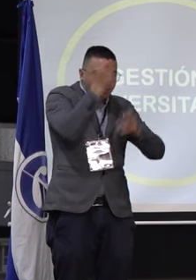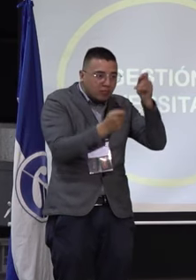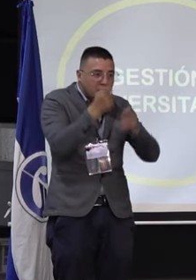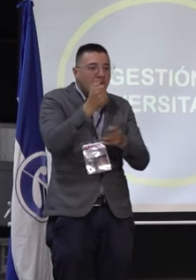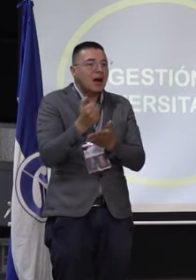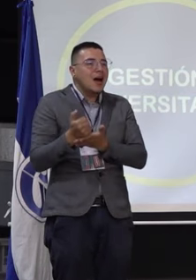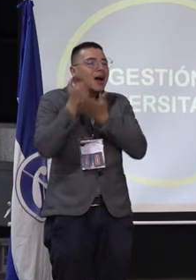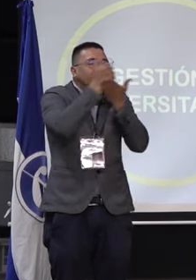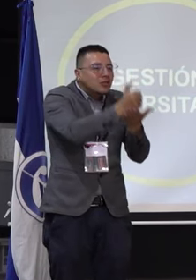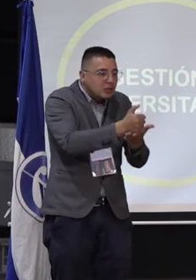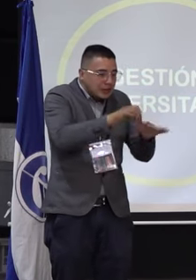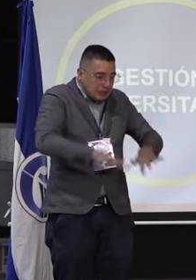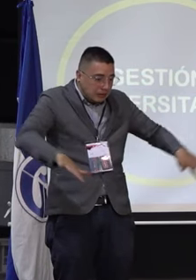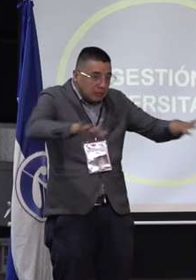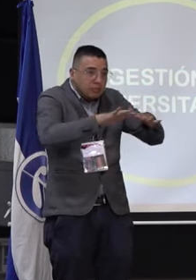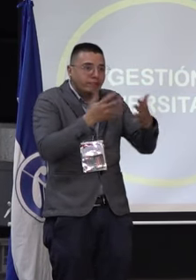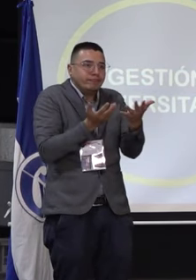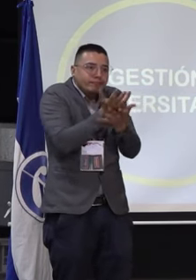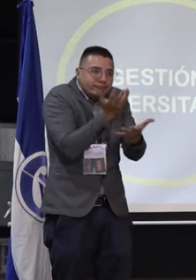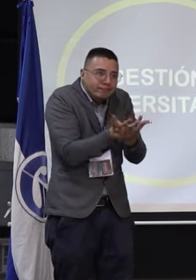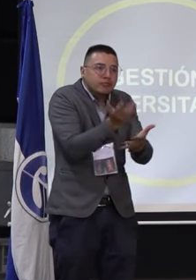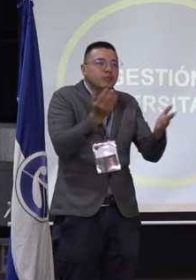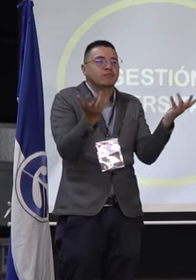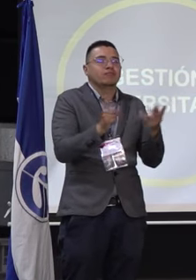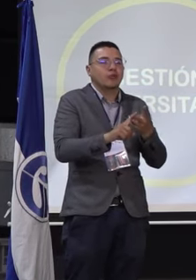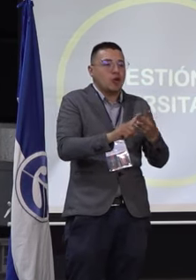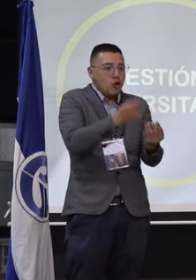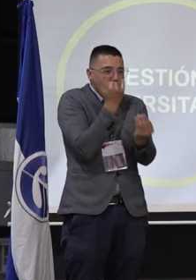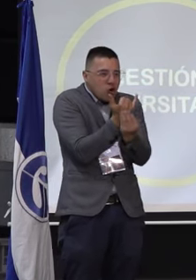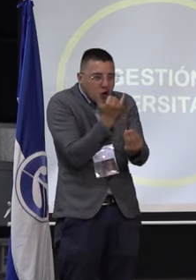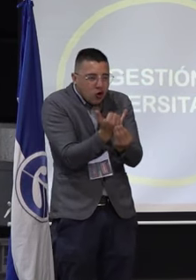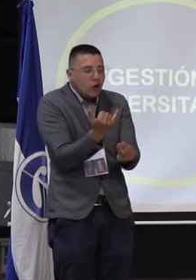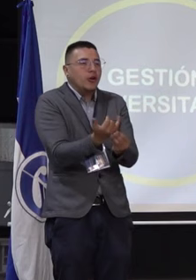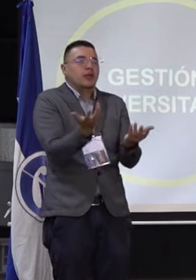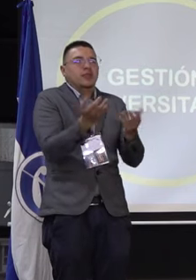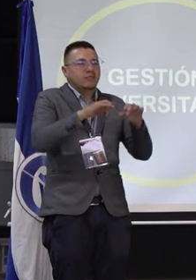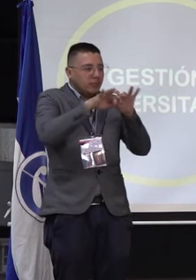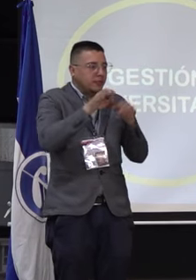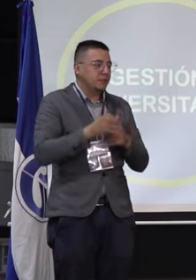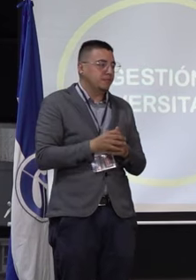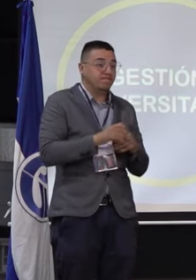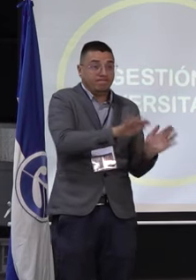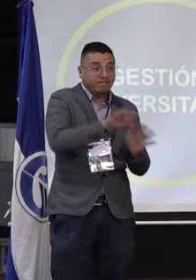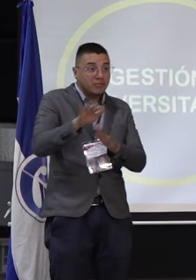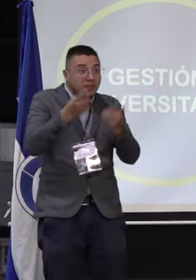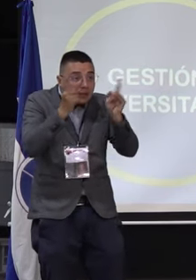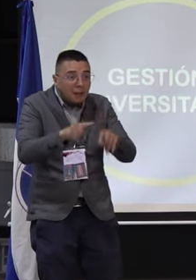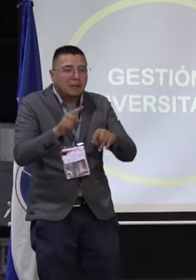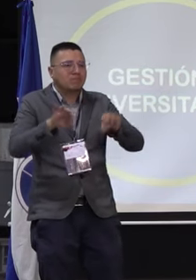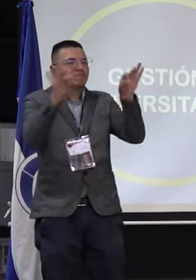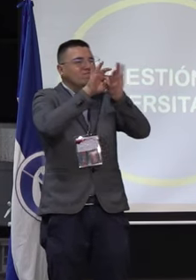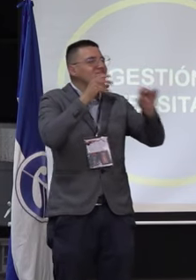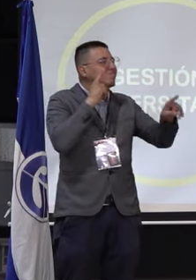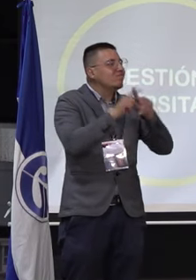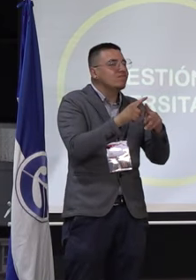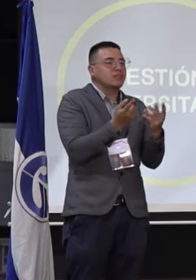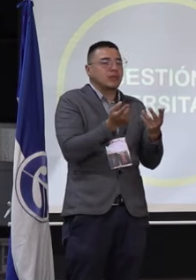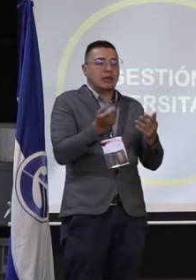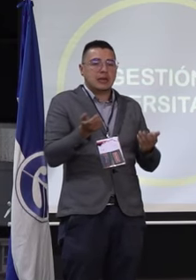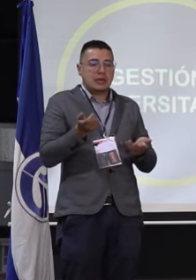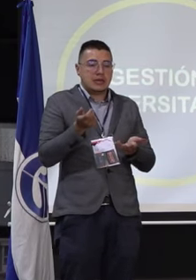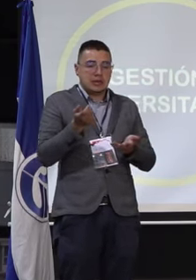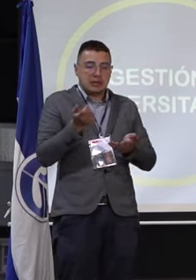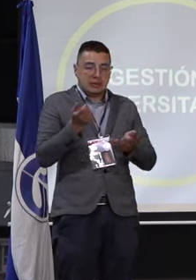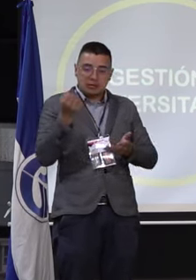a ese espacio funcionar concretamente. La otra es impulsar la política de incentivos que ya está